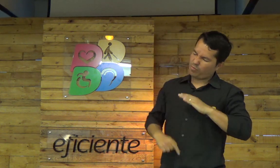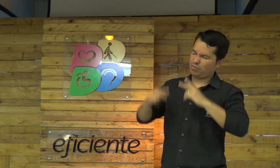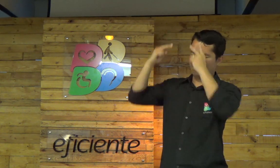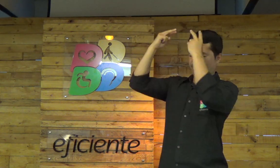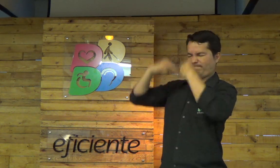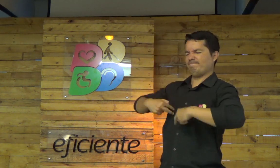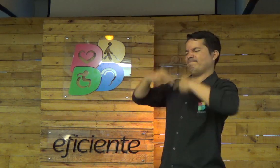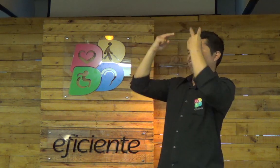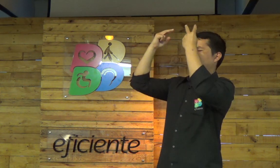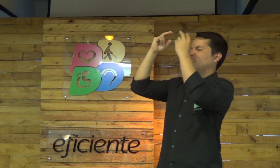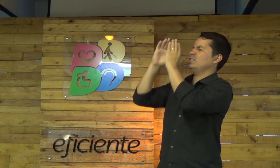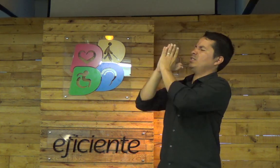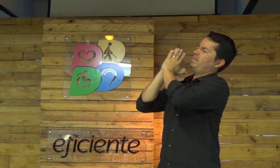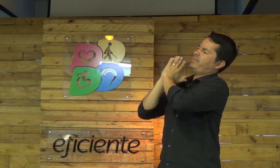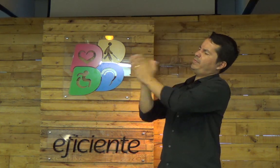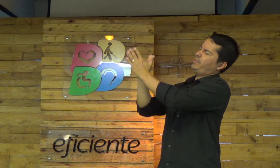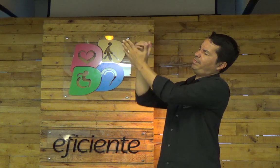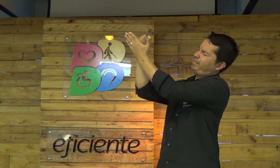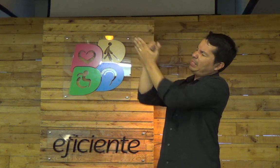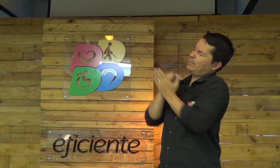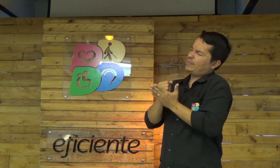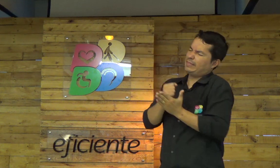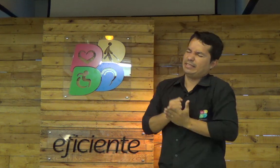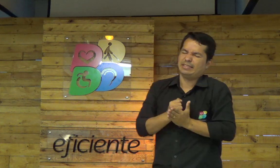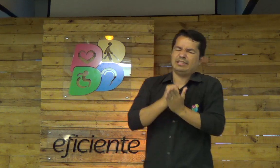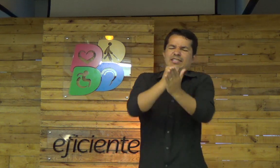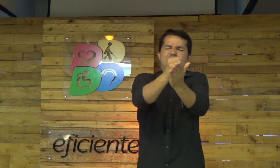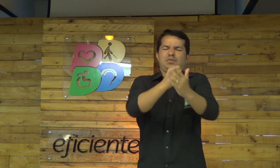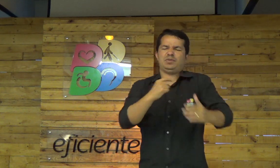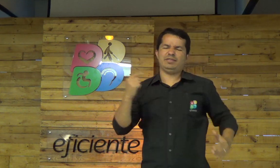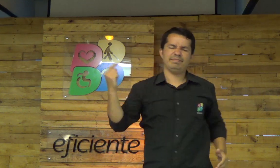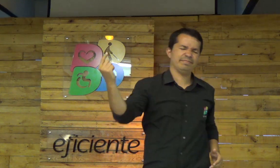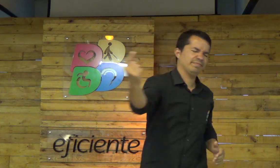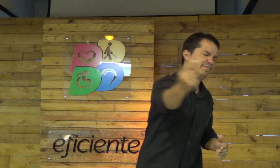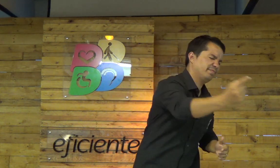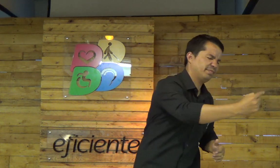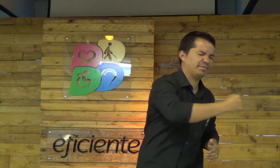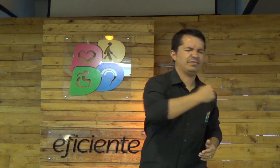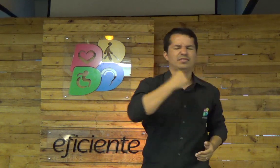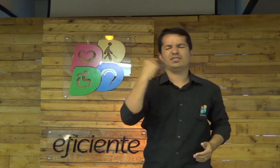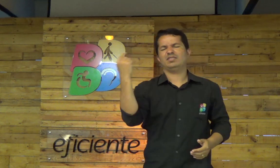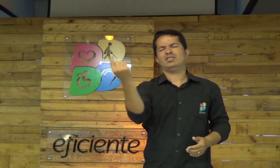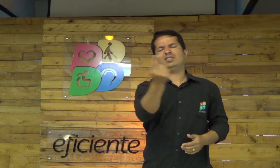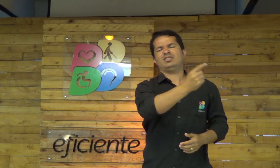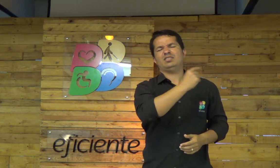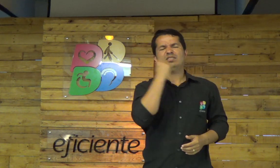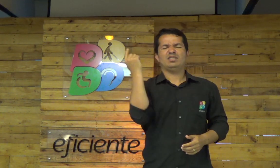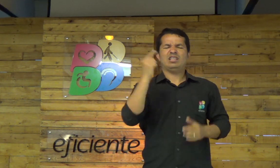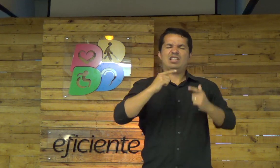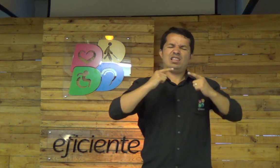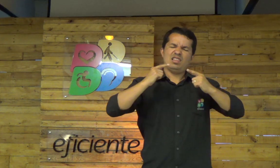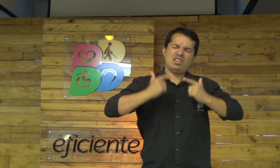pode vir, porque o Senhor nos conhece profundamente, Pai, então, por favor, nos ajude, Deus, ajude a cada um aqui nesta noite